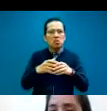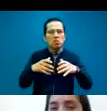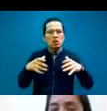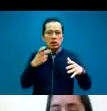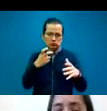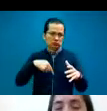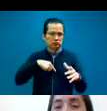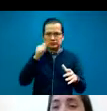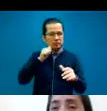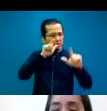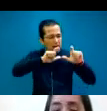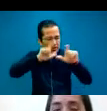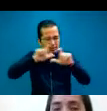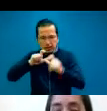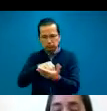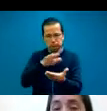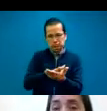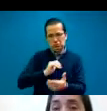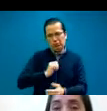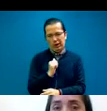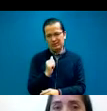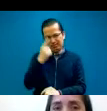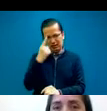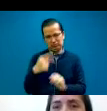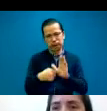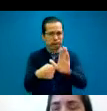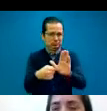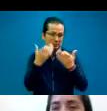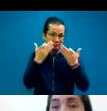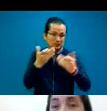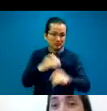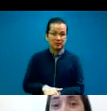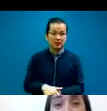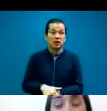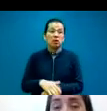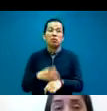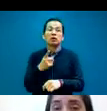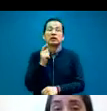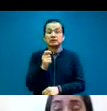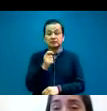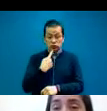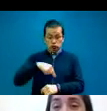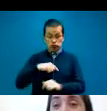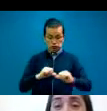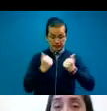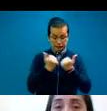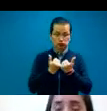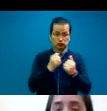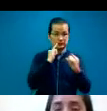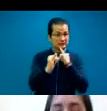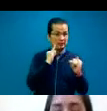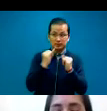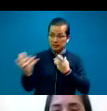Como la particularidad quizás de las asociaciones de intérpretes que trabajan muy cerca de la comunidad